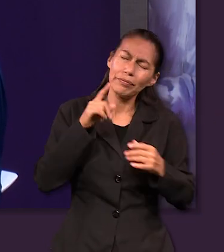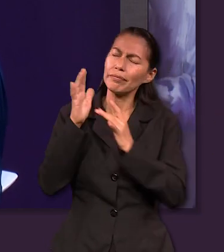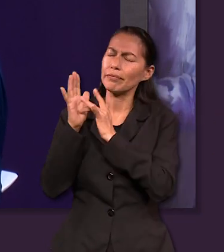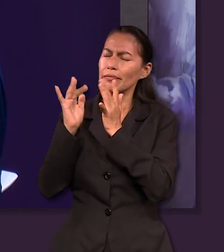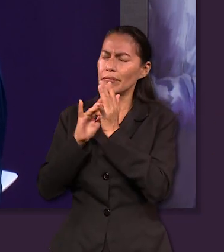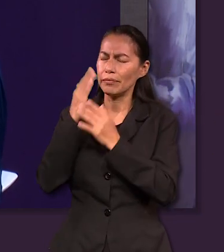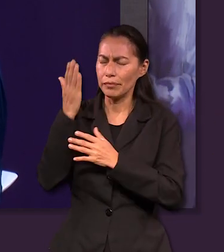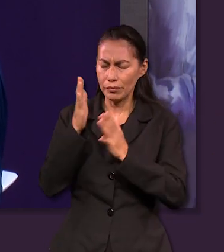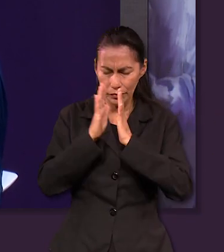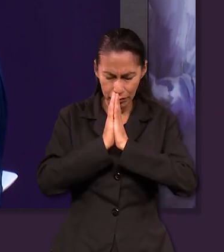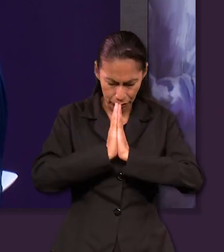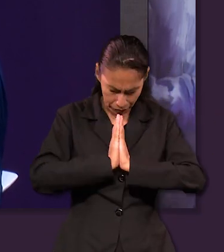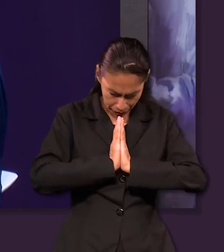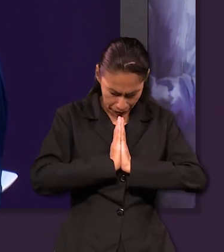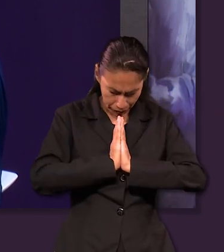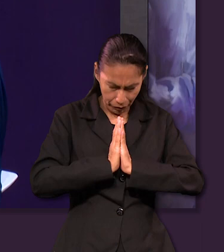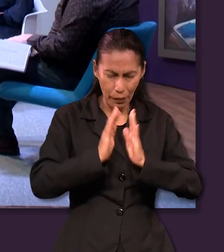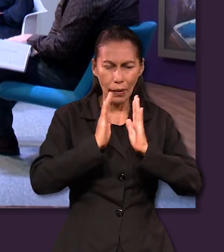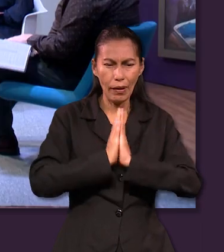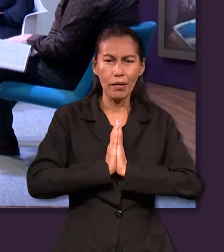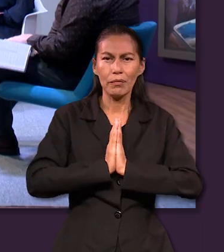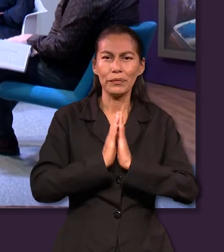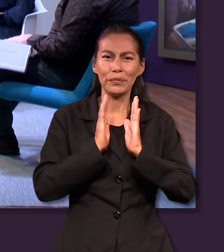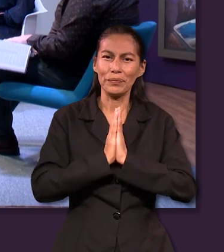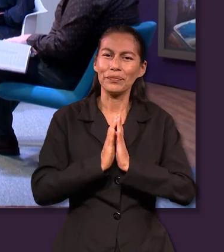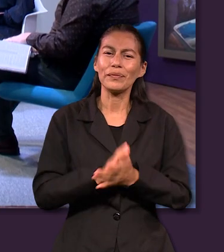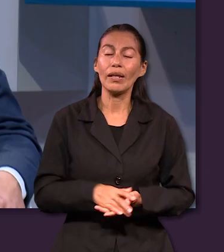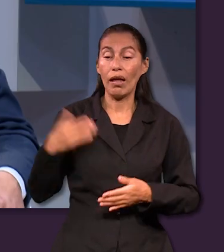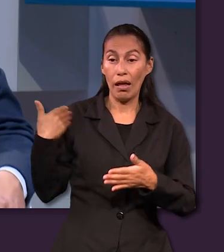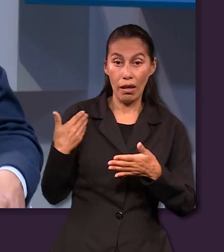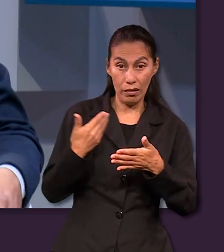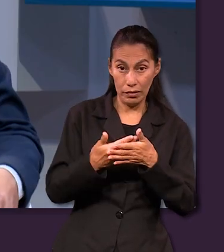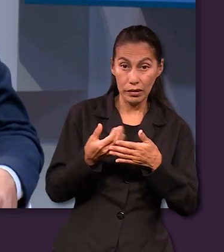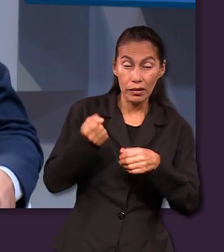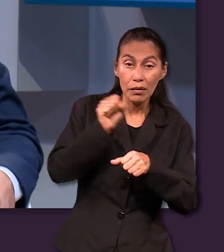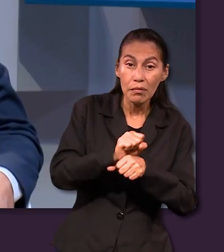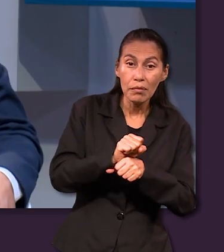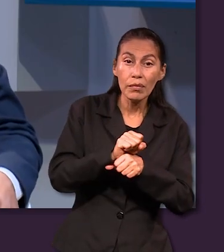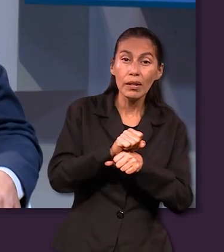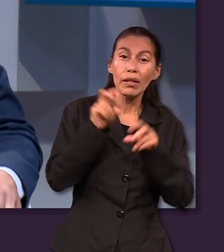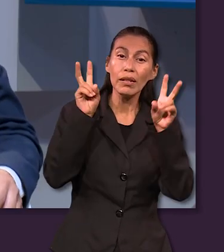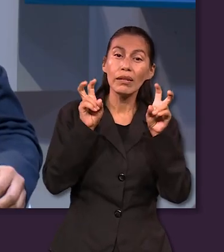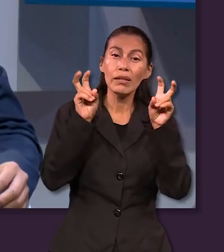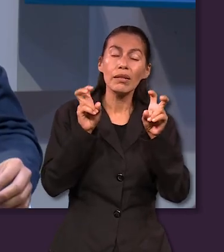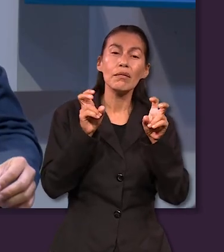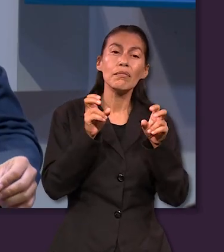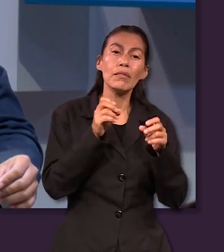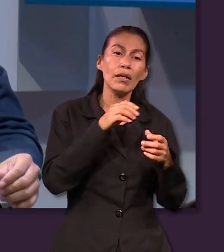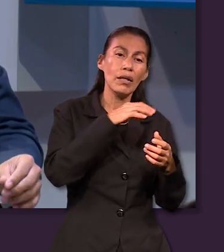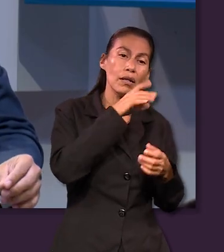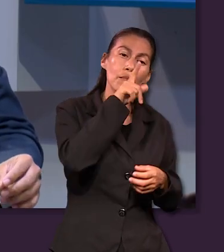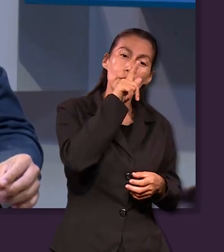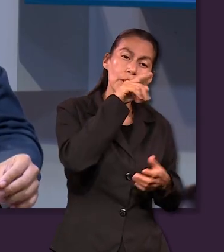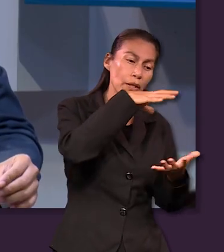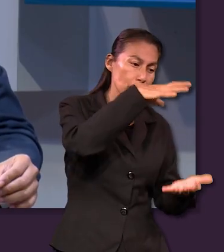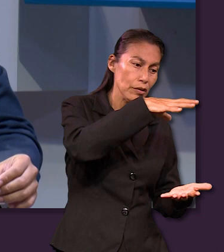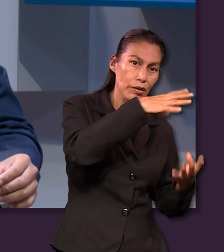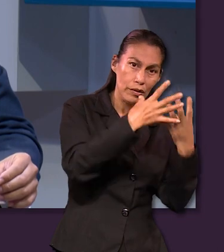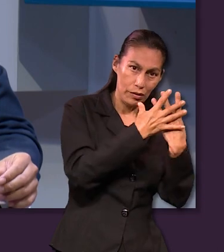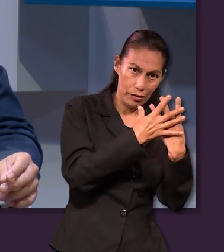amor. En el nombre de Cristo Jesús. Amén. Amén. Muy bien. Esta semana estudiamos La Jaula del Pájaro. ¿Saben qué